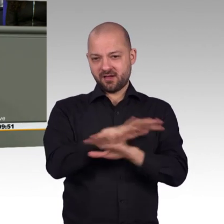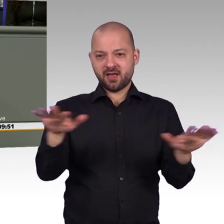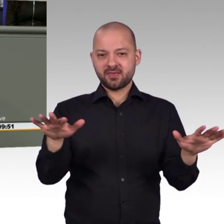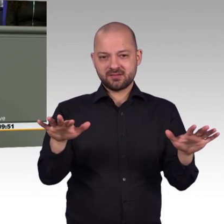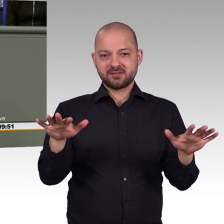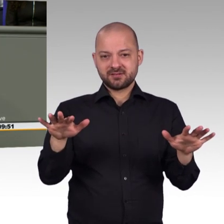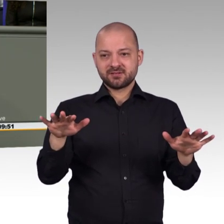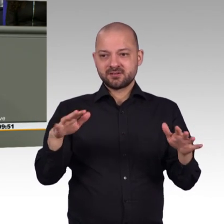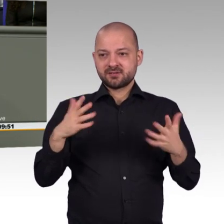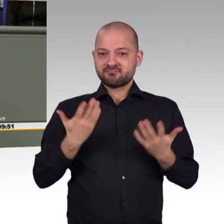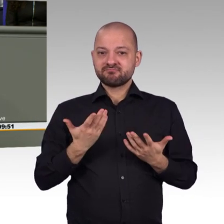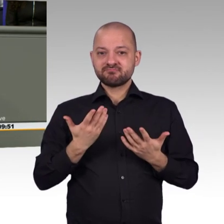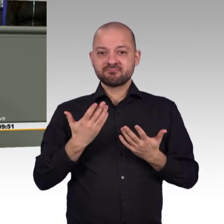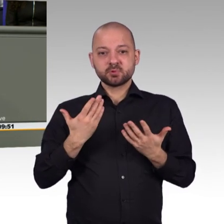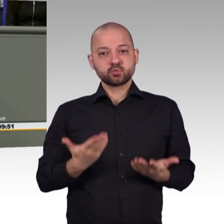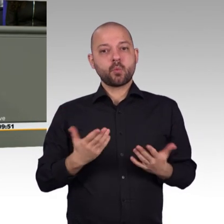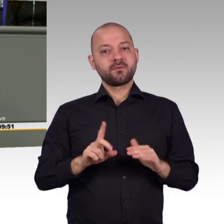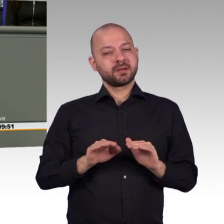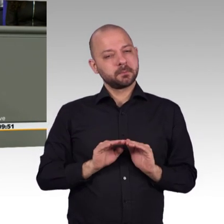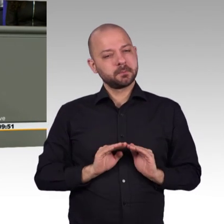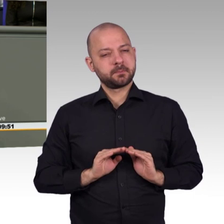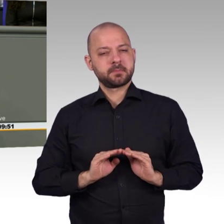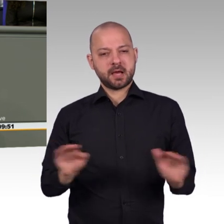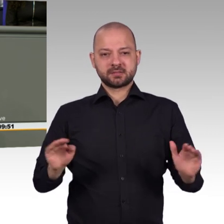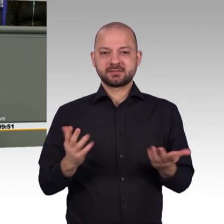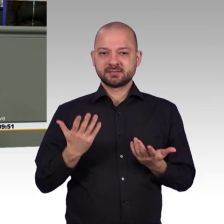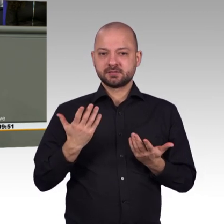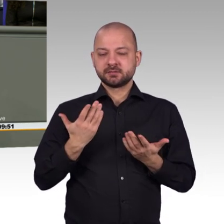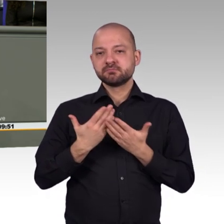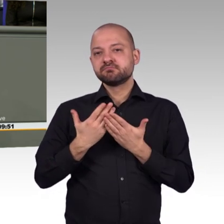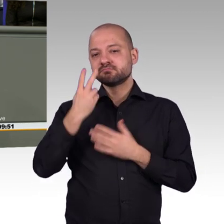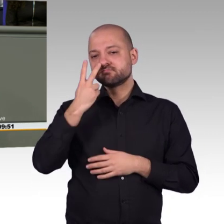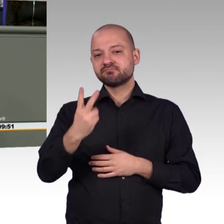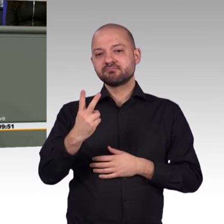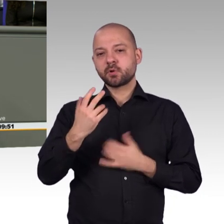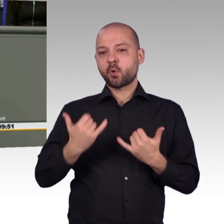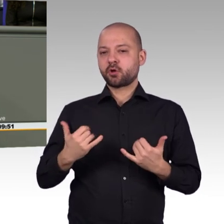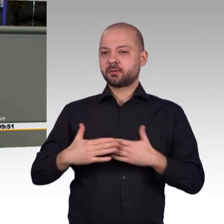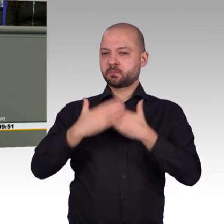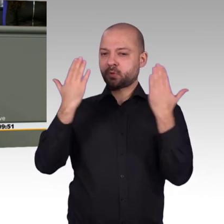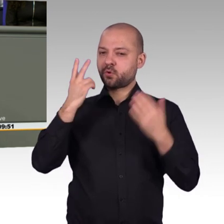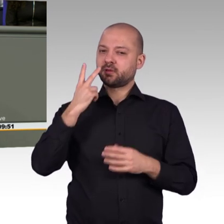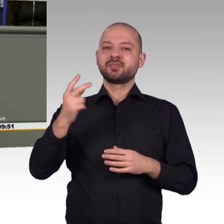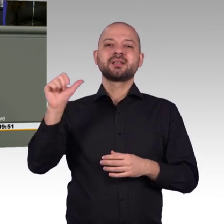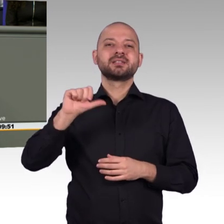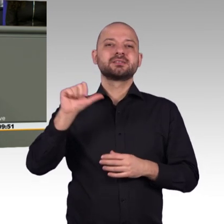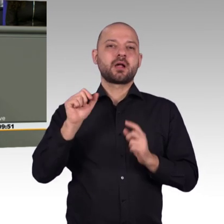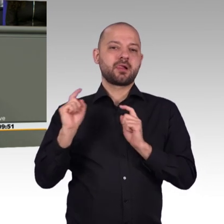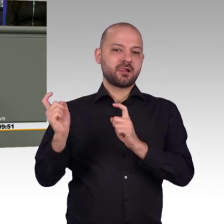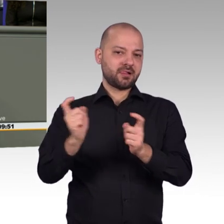wir hier im Hohen Hause das Ergebnis des Digitalpakts des Vermittlungsausschusses beschließen. Der Bund gibt 5 Milliarden Euro an die